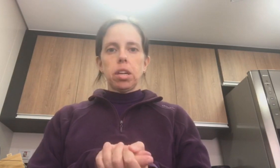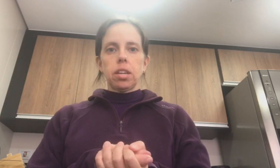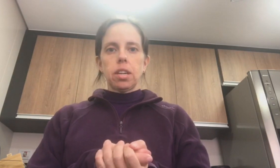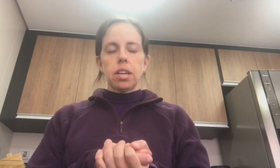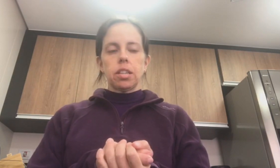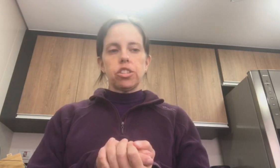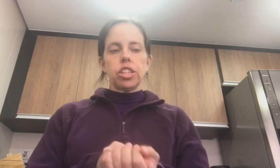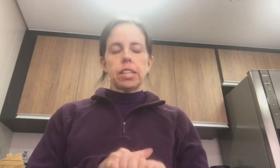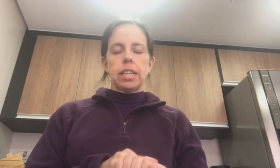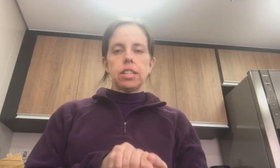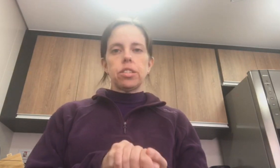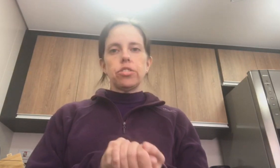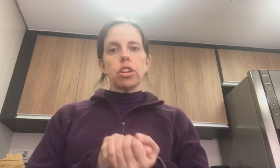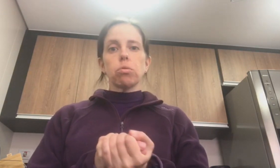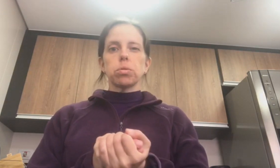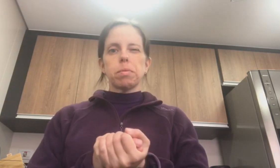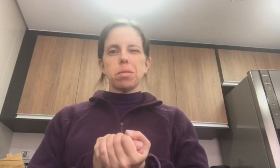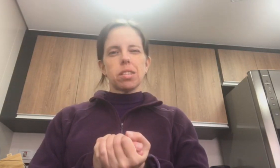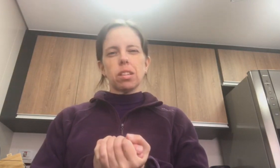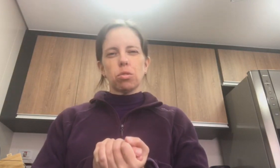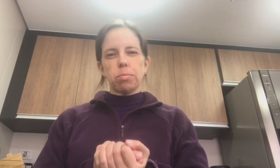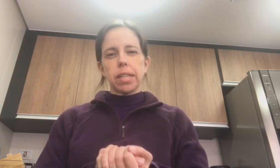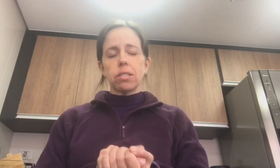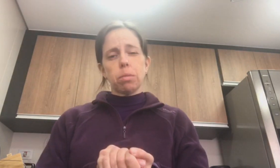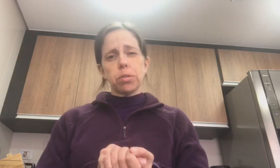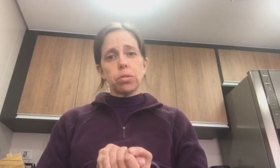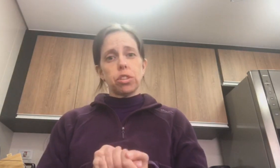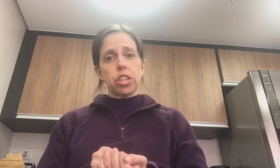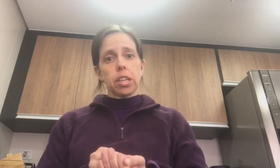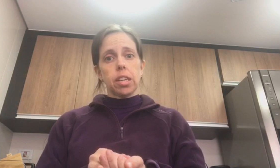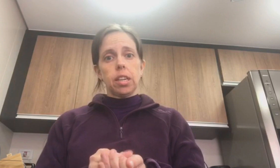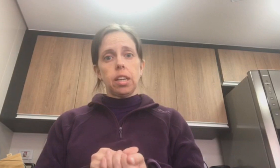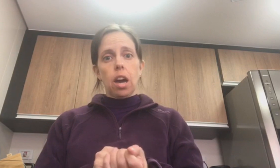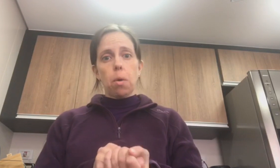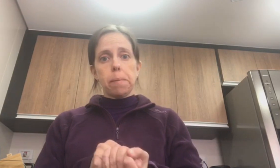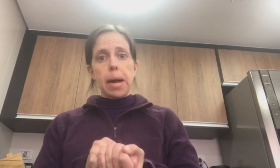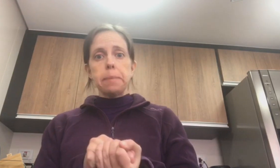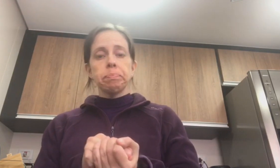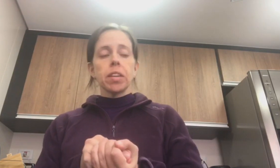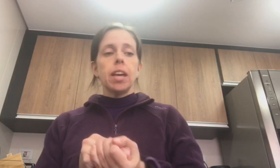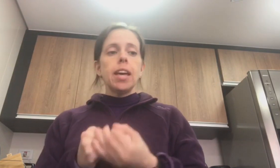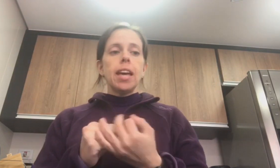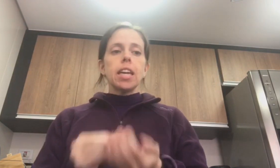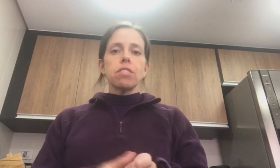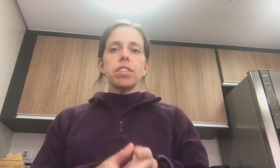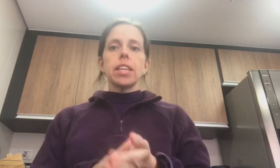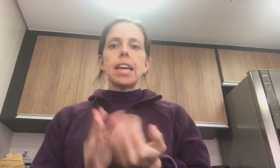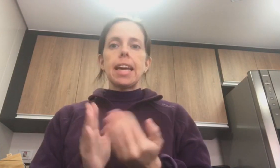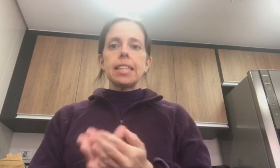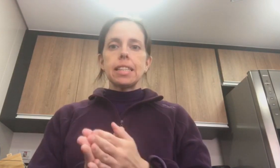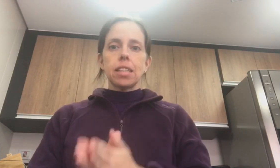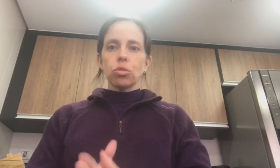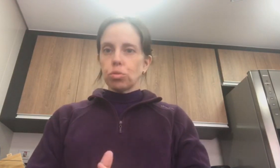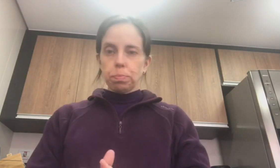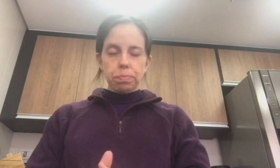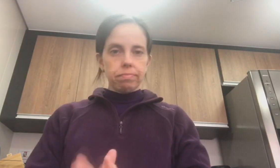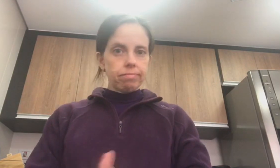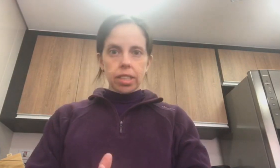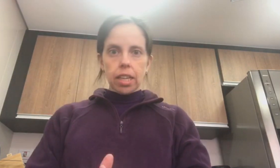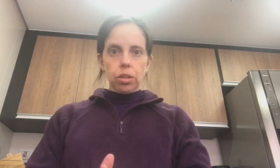tinha interesse. Se tinha alguns problemas na documentação que a pessoa tinha que arrumar. Enfim, tá tudo certo